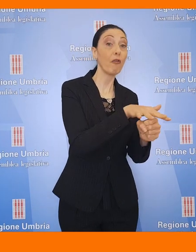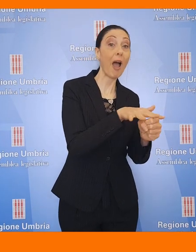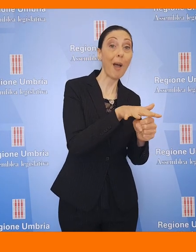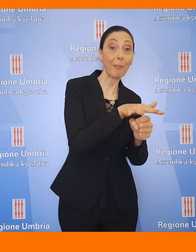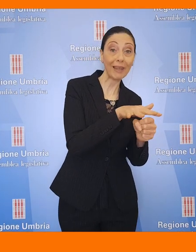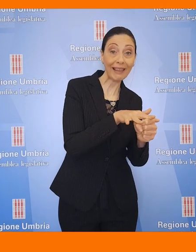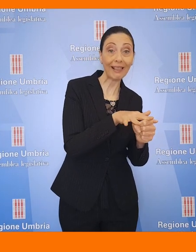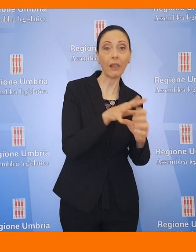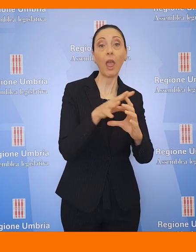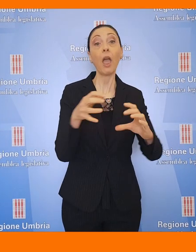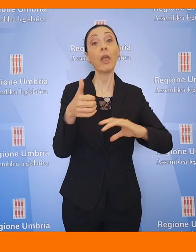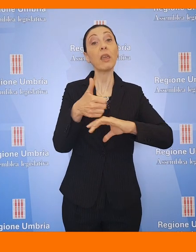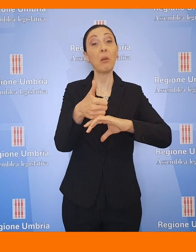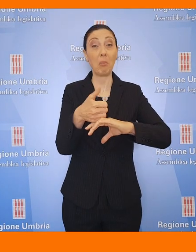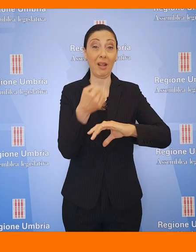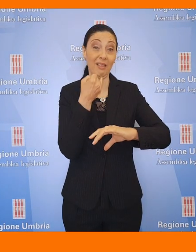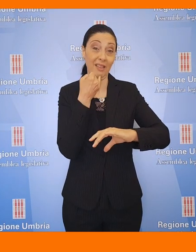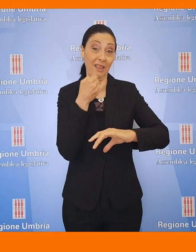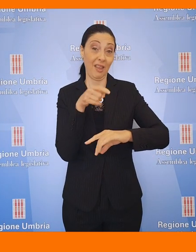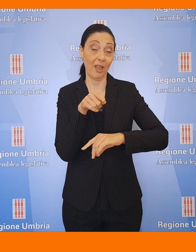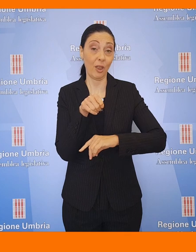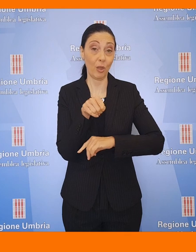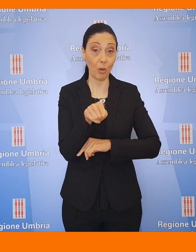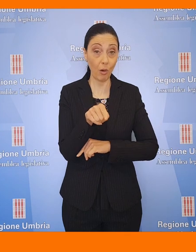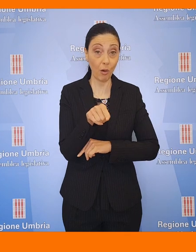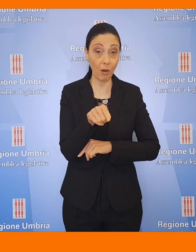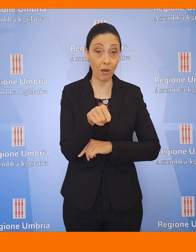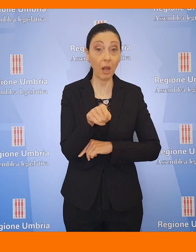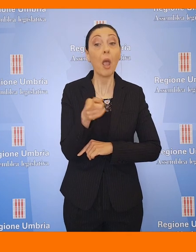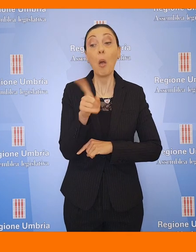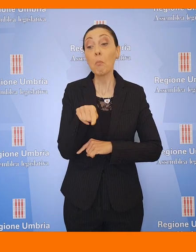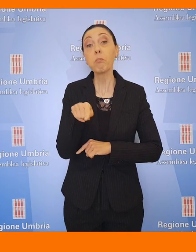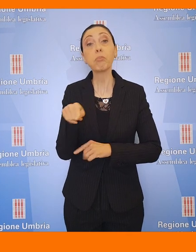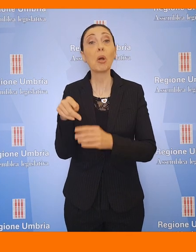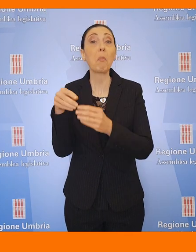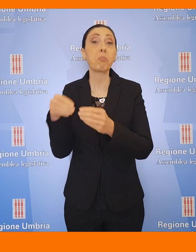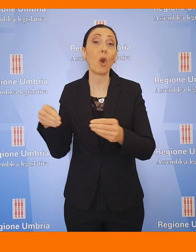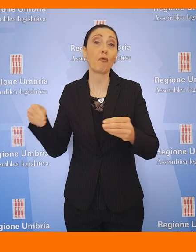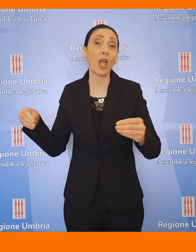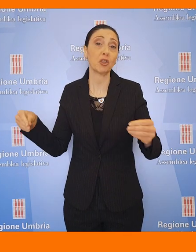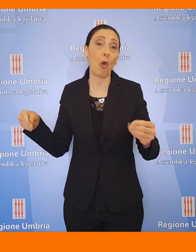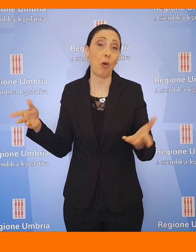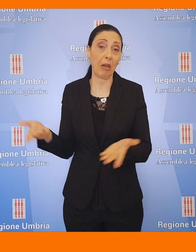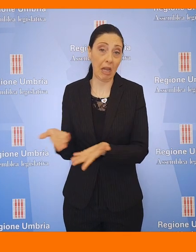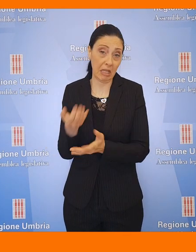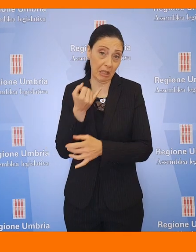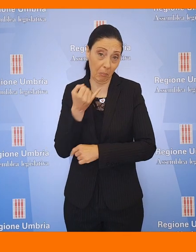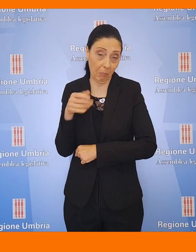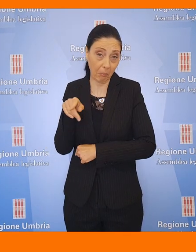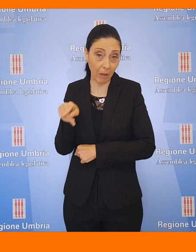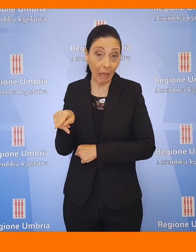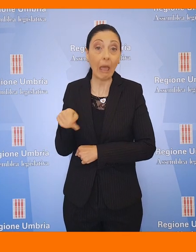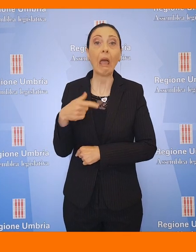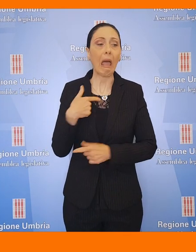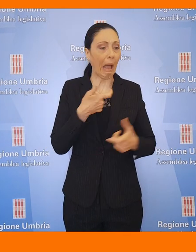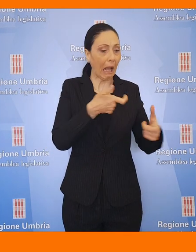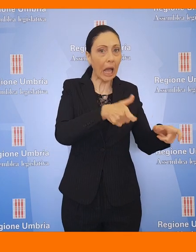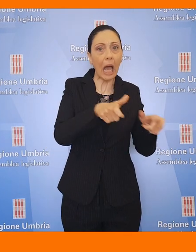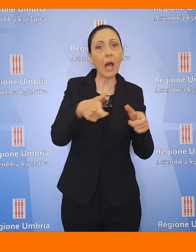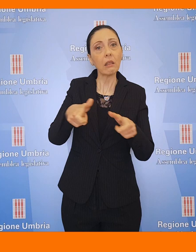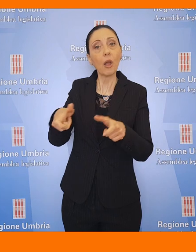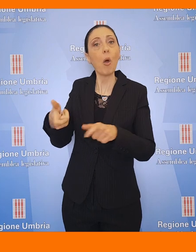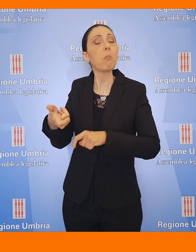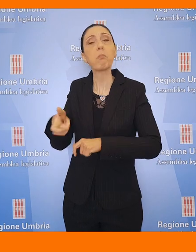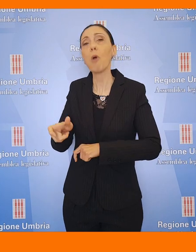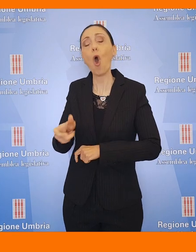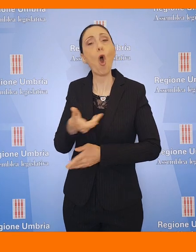dei piccoli imprenditori e anche dei piccoli professionisti. Mi riferisco a queste categorie perché sono